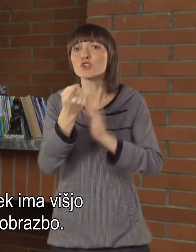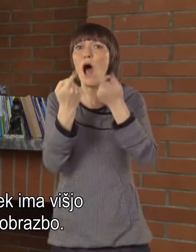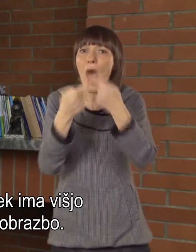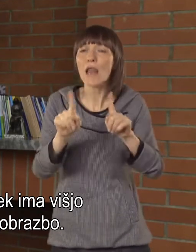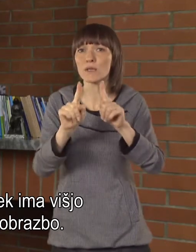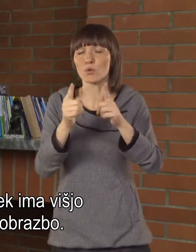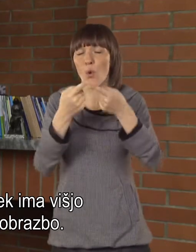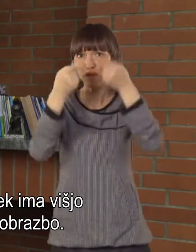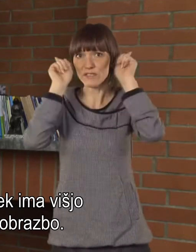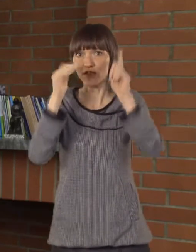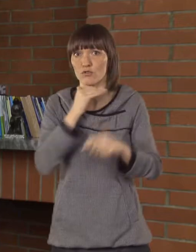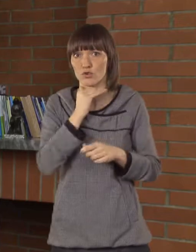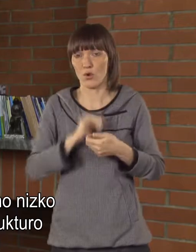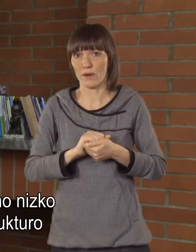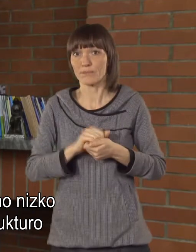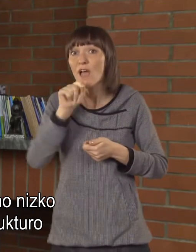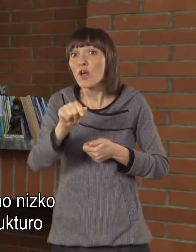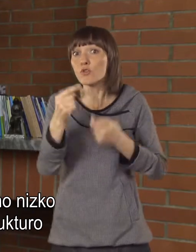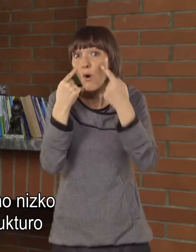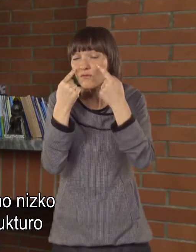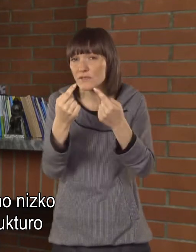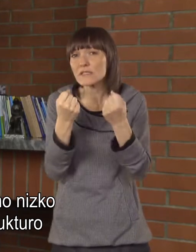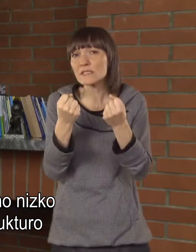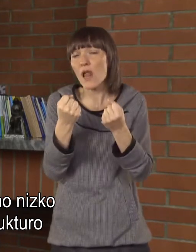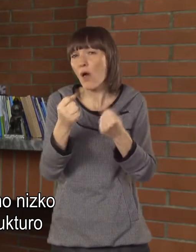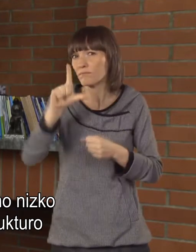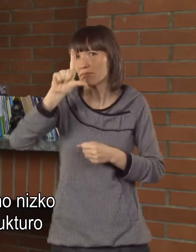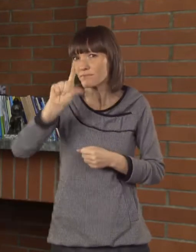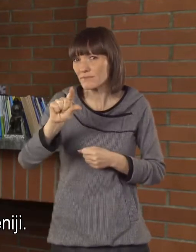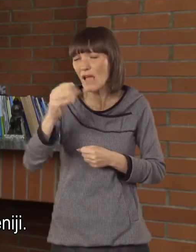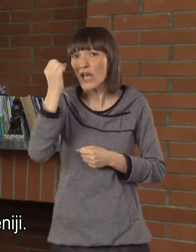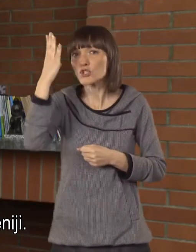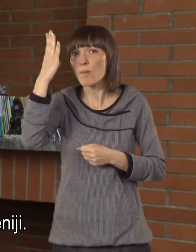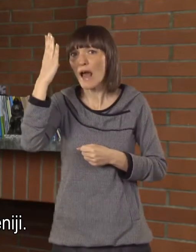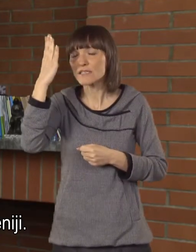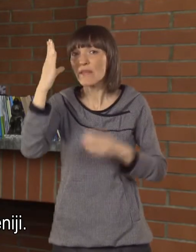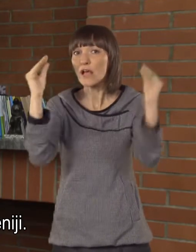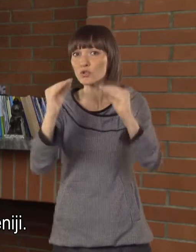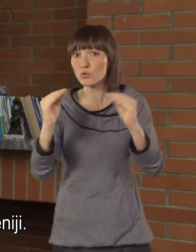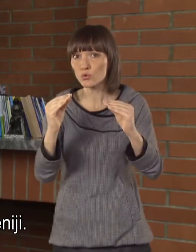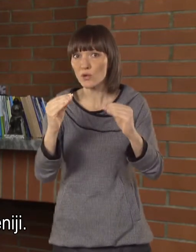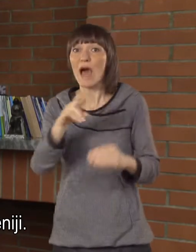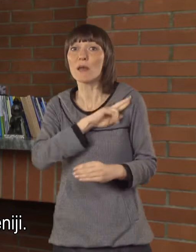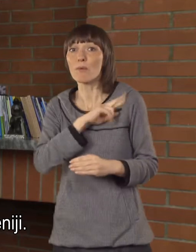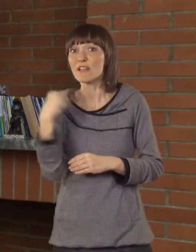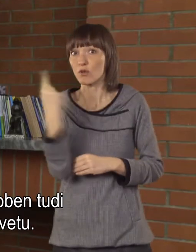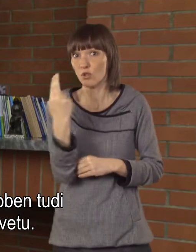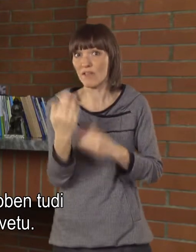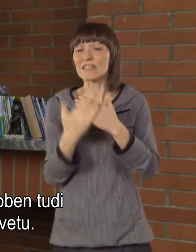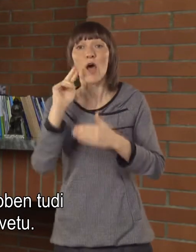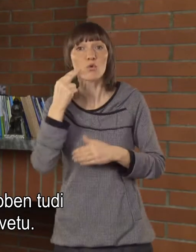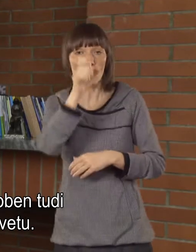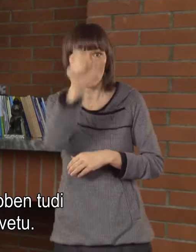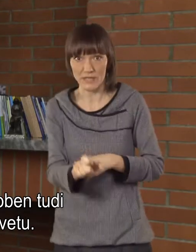univerzitetno. To kaže najzedno nizko izobrazbeno strukturo gluhih v Republiki Sloveniji. Ta